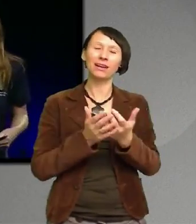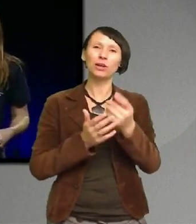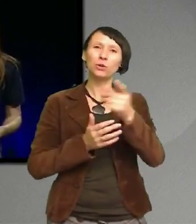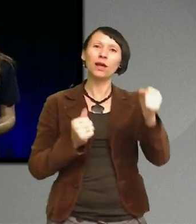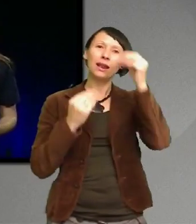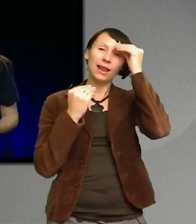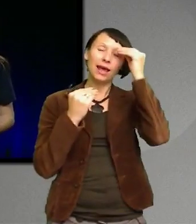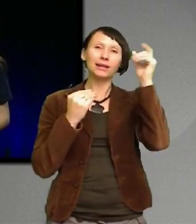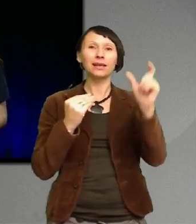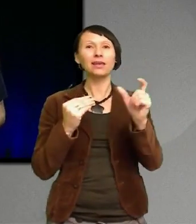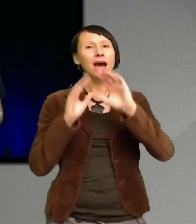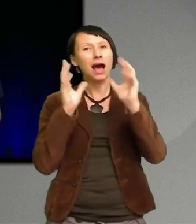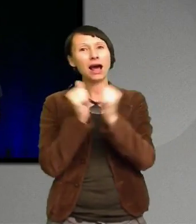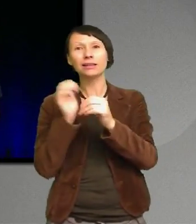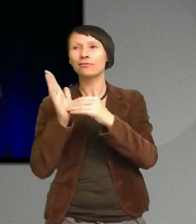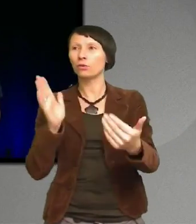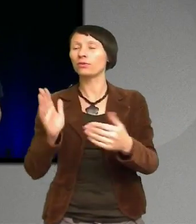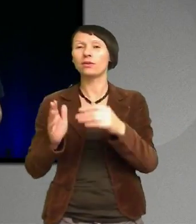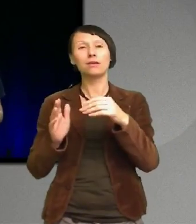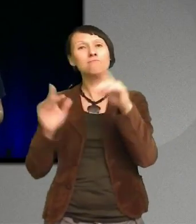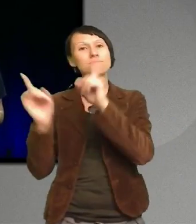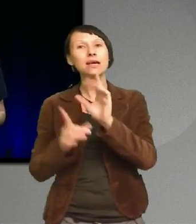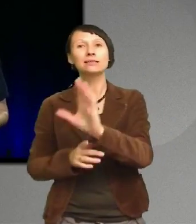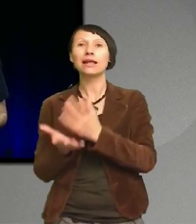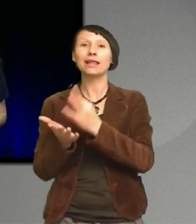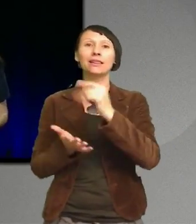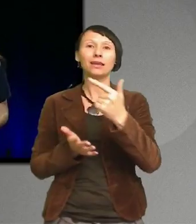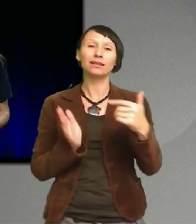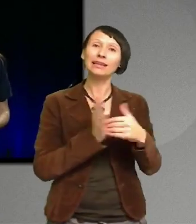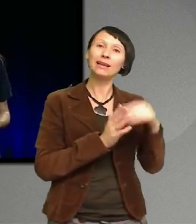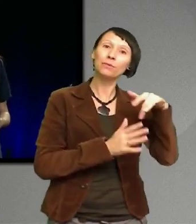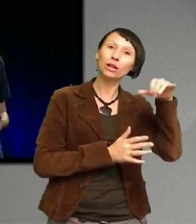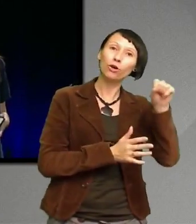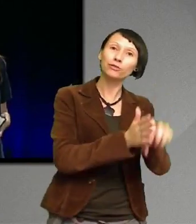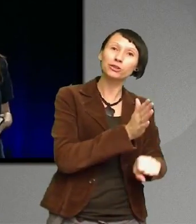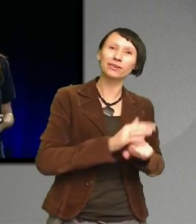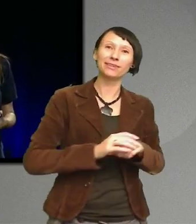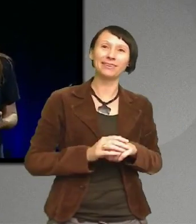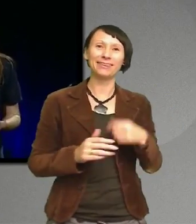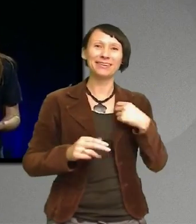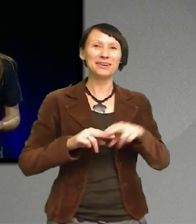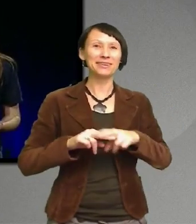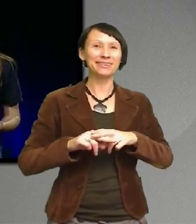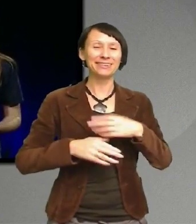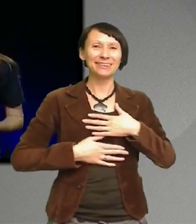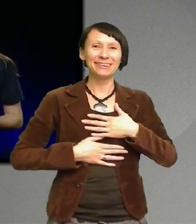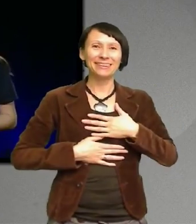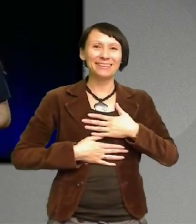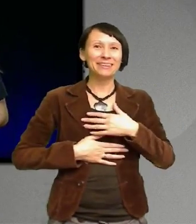mänskliga rättigheter till miljöförstöring Jag blev ännu varmare inombords Jag var stolt över mitt team